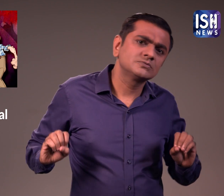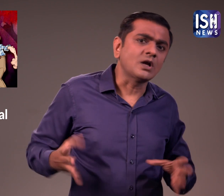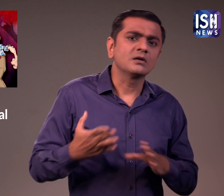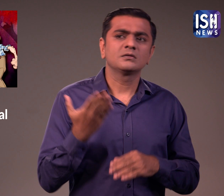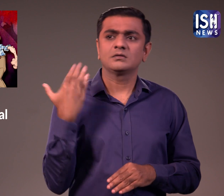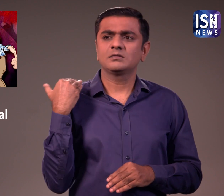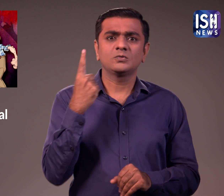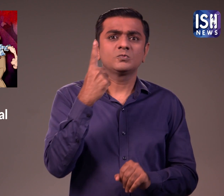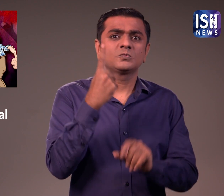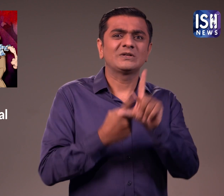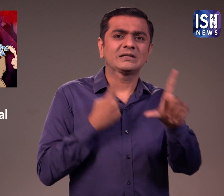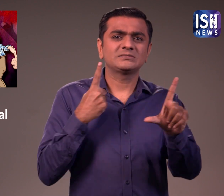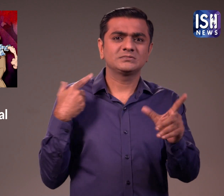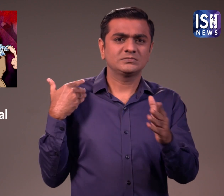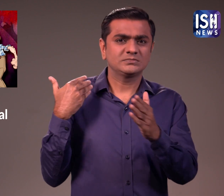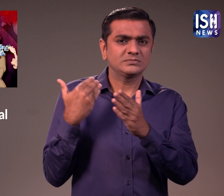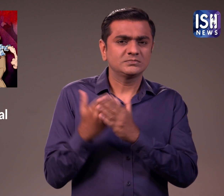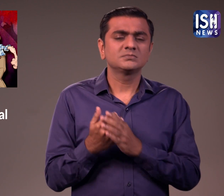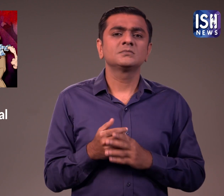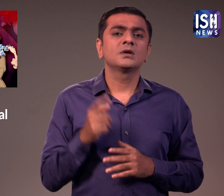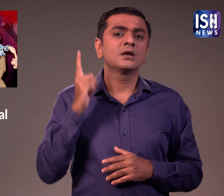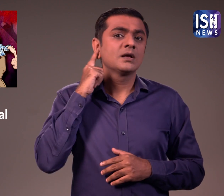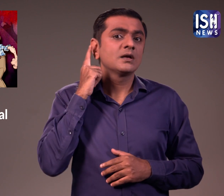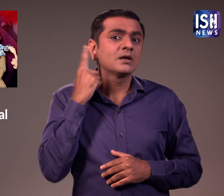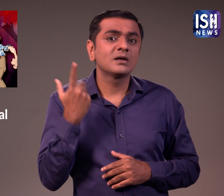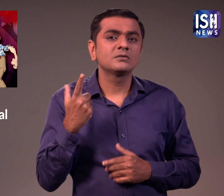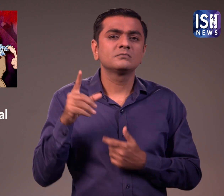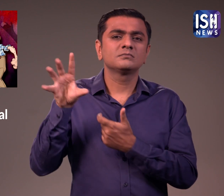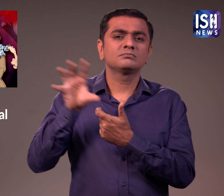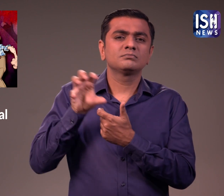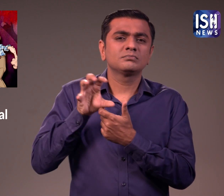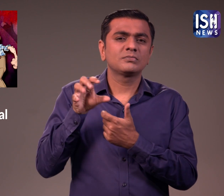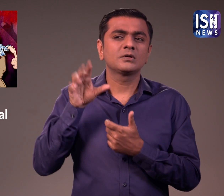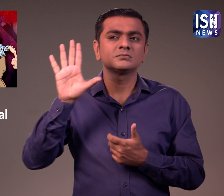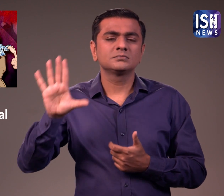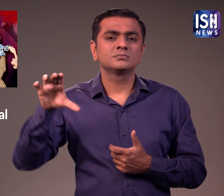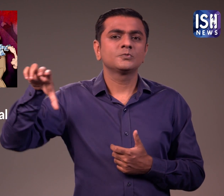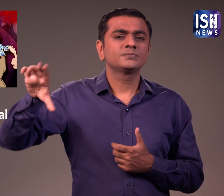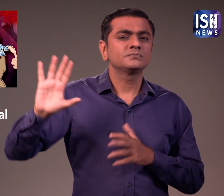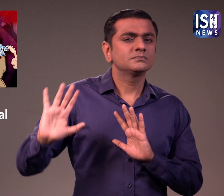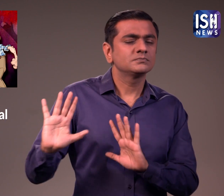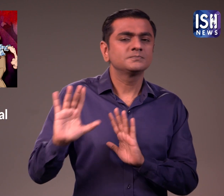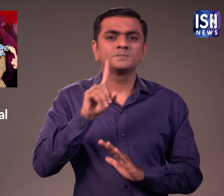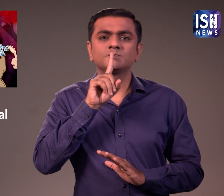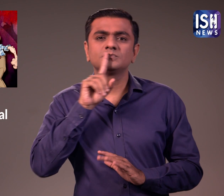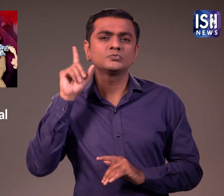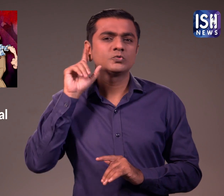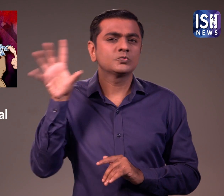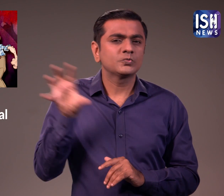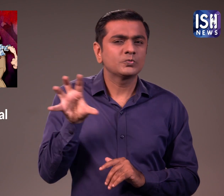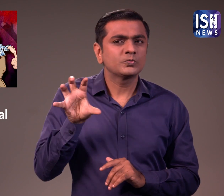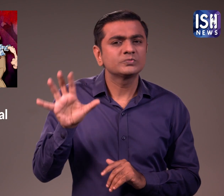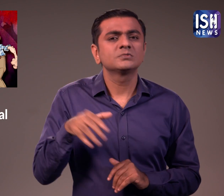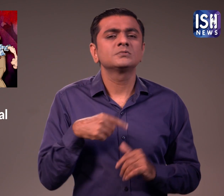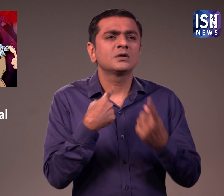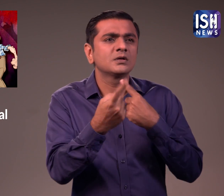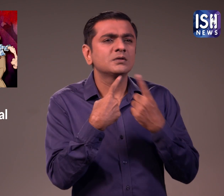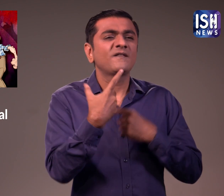पिछले एक साल से उसने बुड़े आदमी द्वारा किये गए अपरादों को आडियो सबूत रेकॉर्ड करना शुरू कर